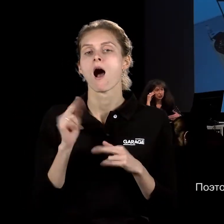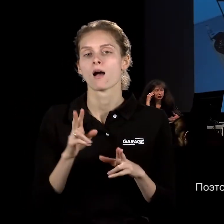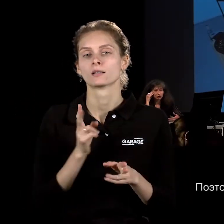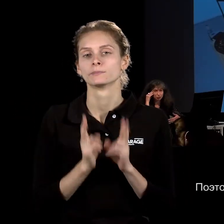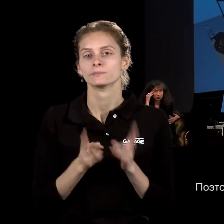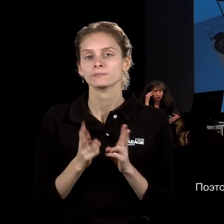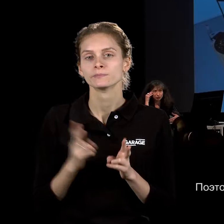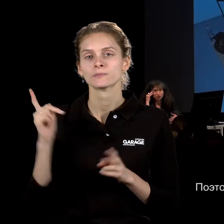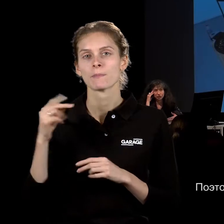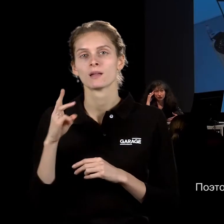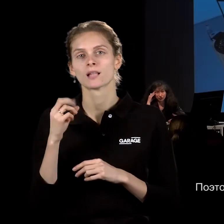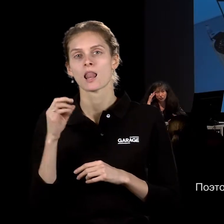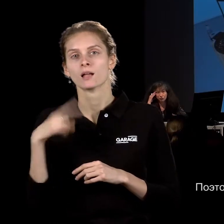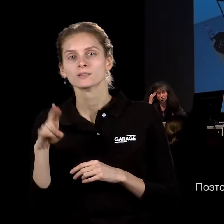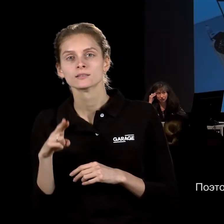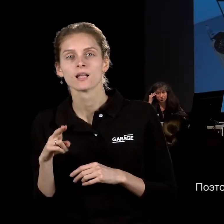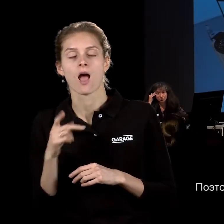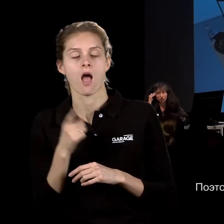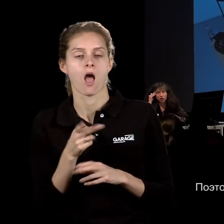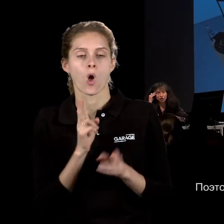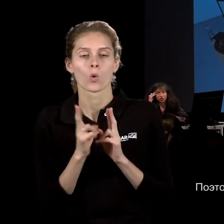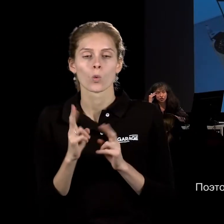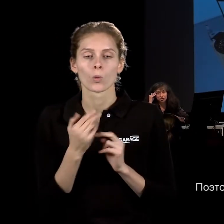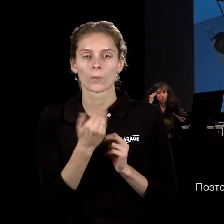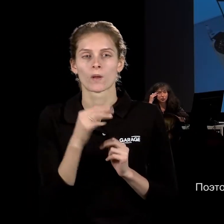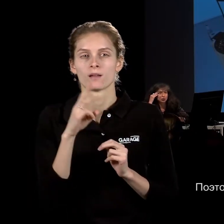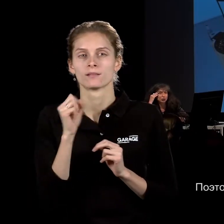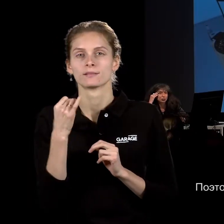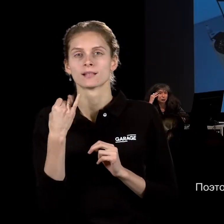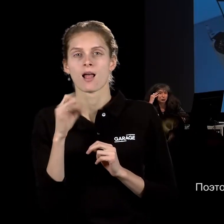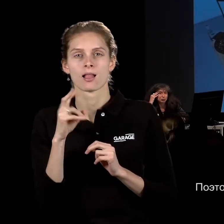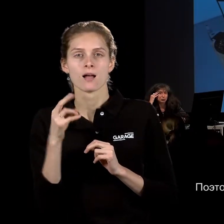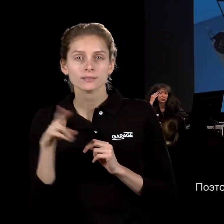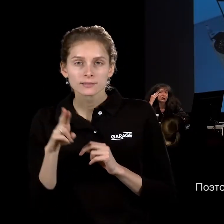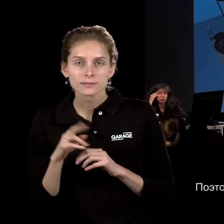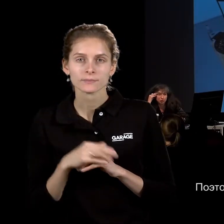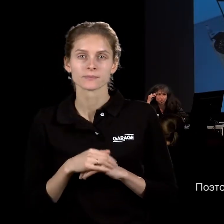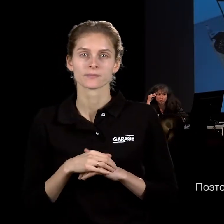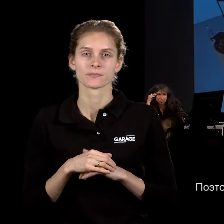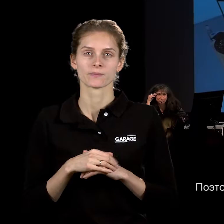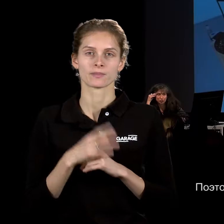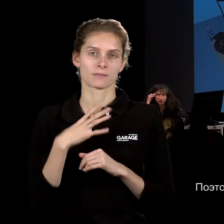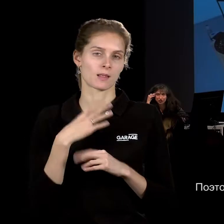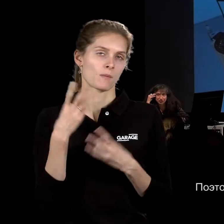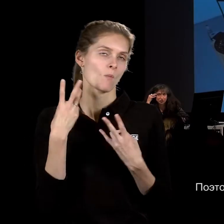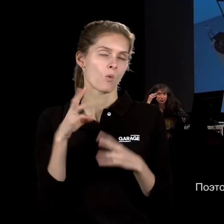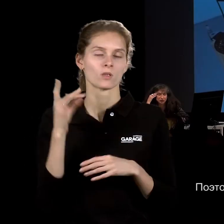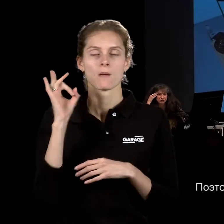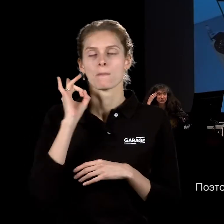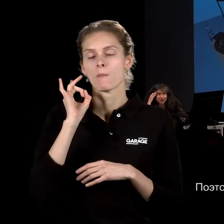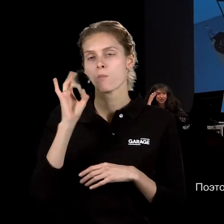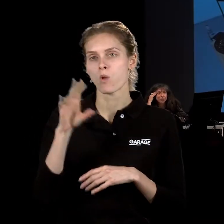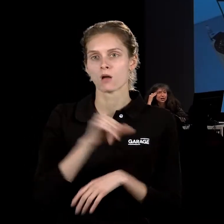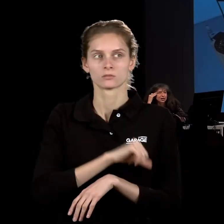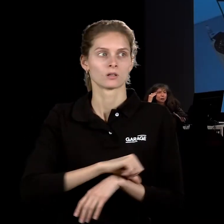к кухне, с которой он работает, это тайская кухня, достаточно часто это тайская кухня, которая всегда была модной и популярной, особенно